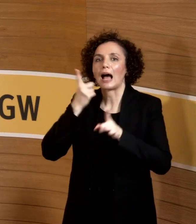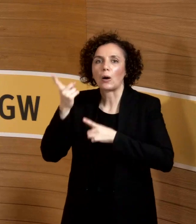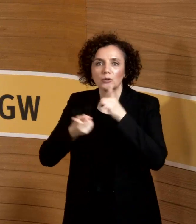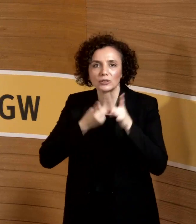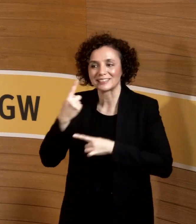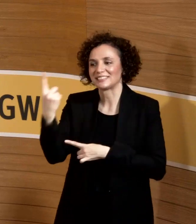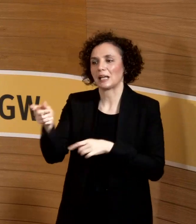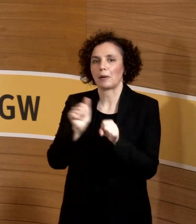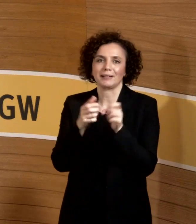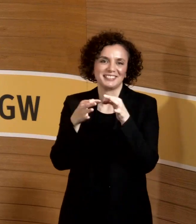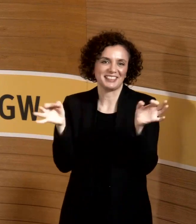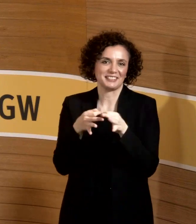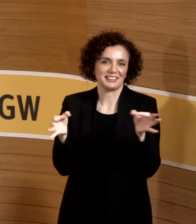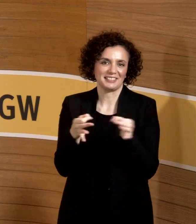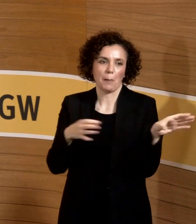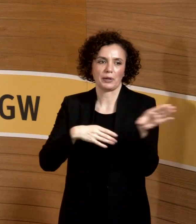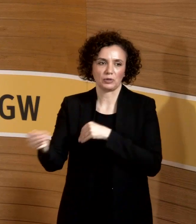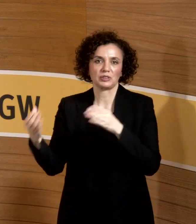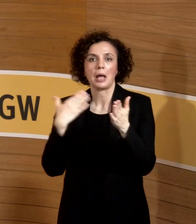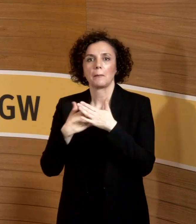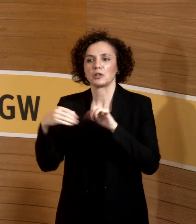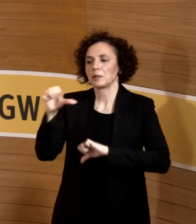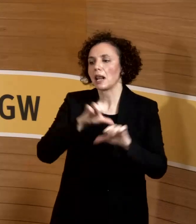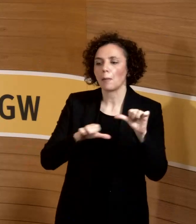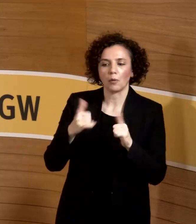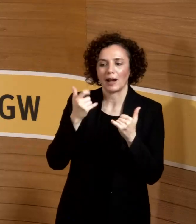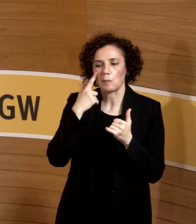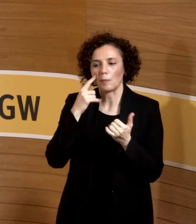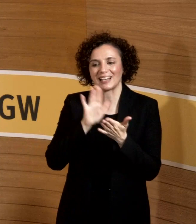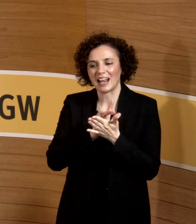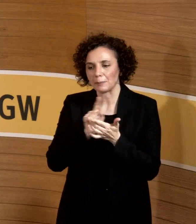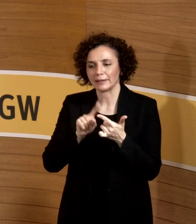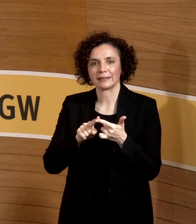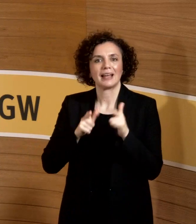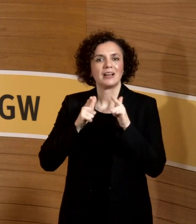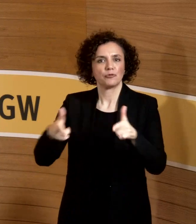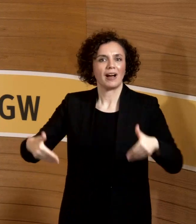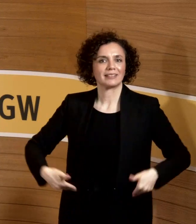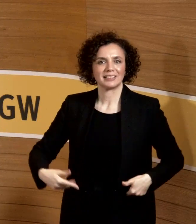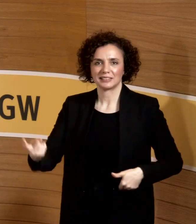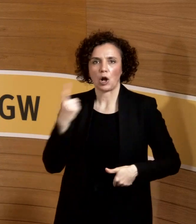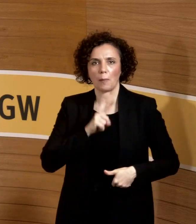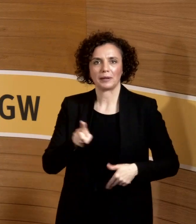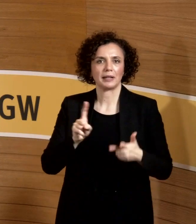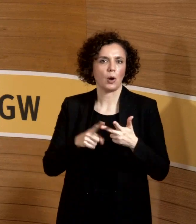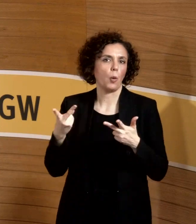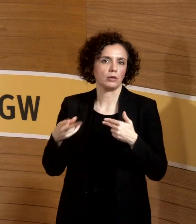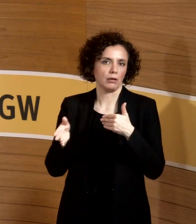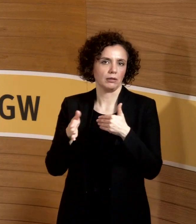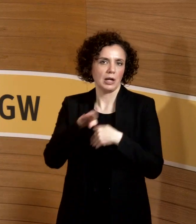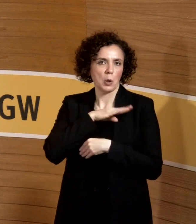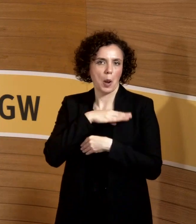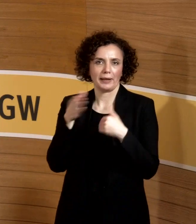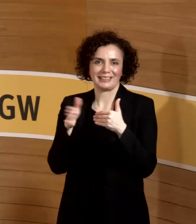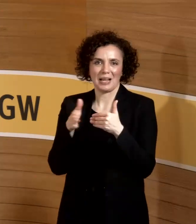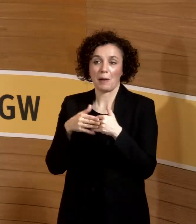verwenden kann. Entweder das Labor geht gerade nicht, der Fahrdienst kommt nicht oder der Kollege ist gerade nebenan, dann macht der es oder bitte